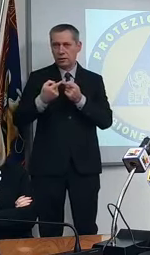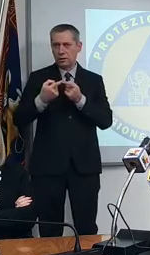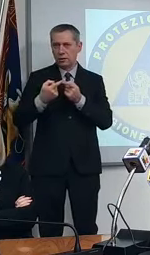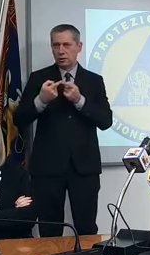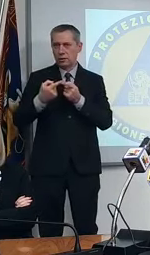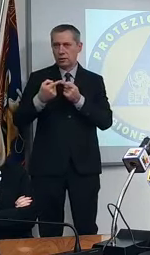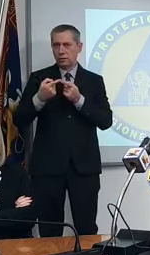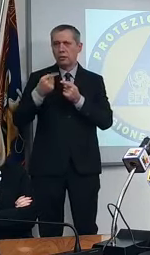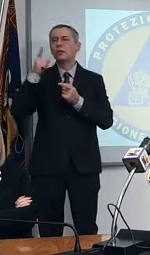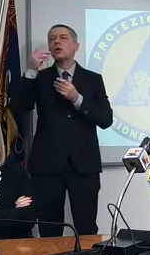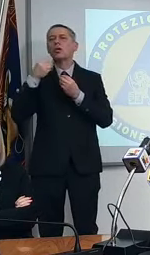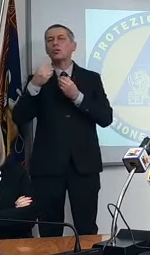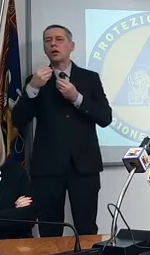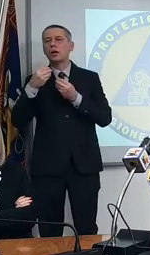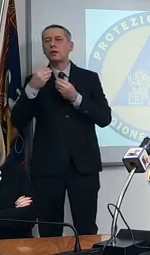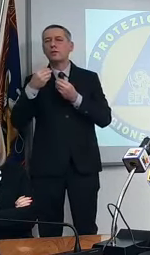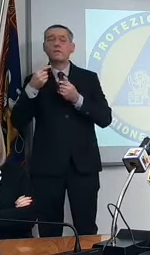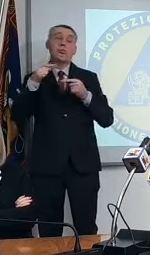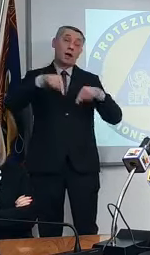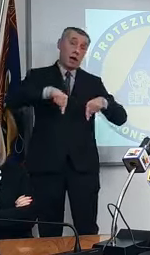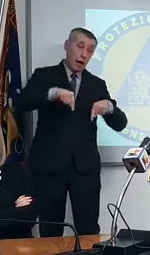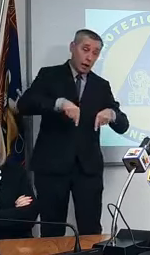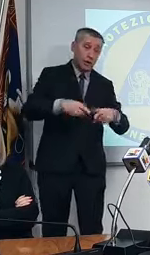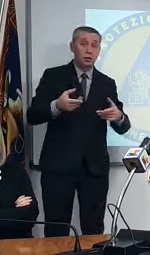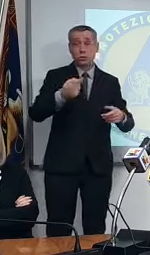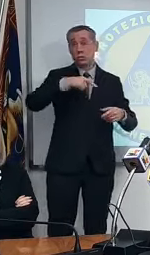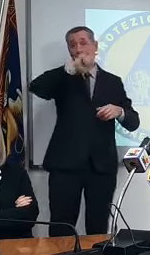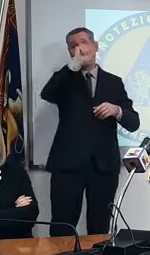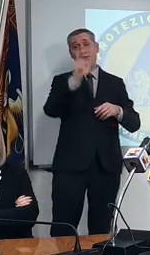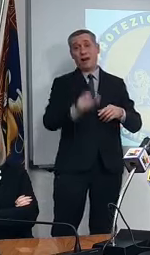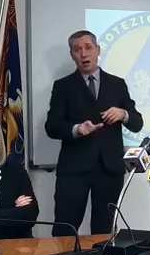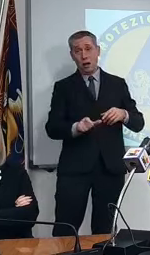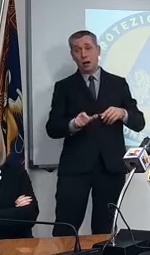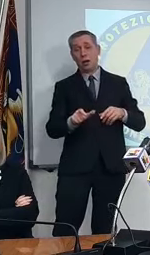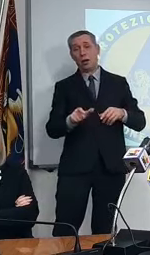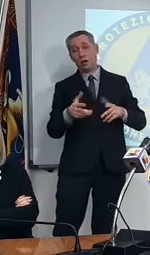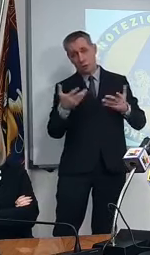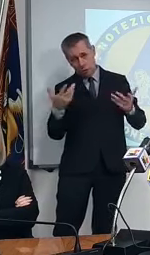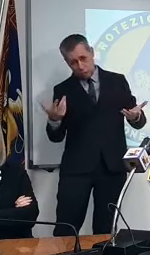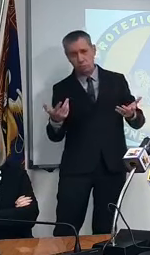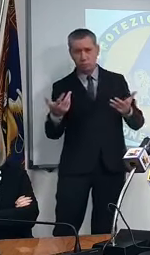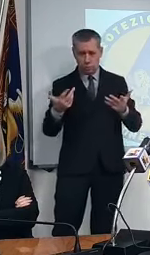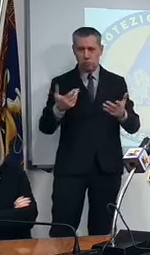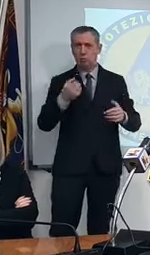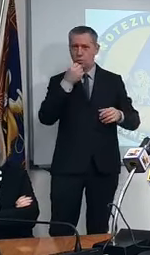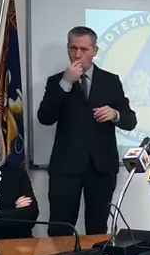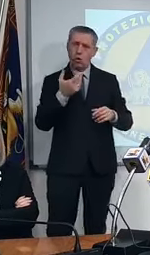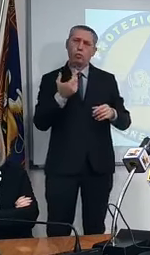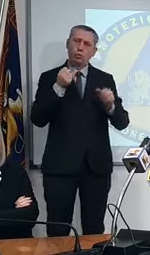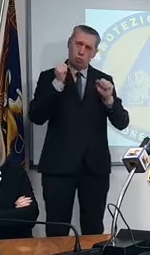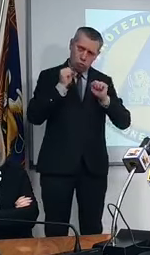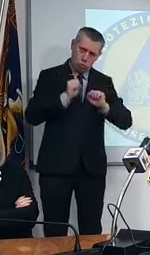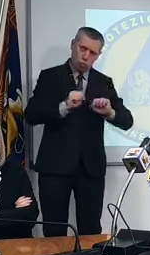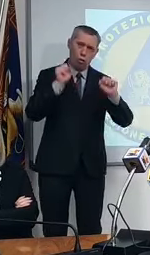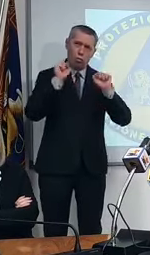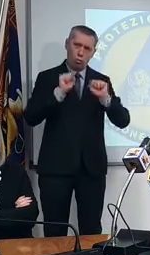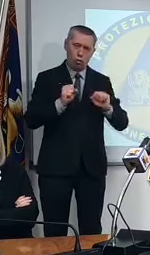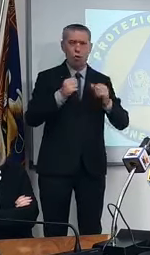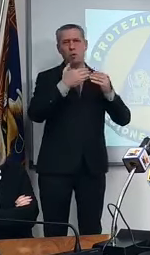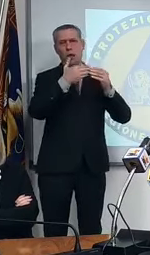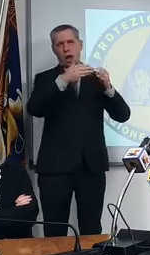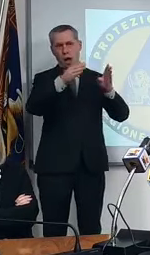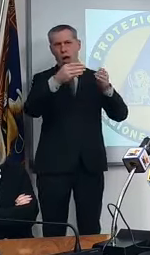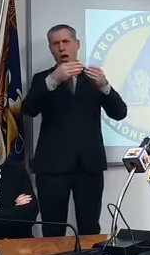imboccato la strada per le aperture dobbiamo mixare come si può dire la possibilità di aprire con la gestione